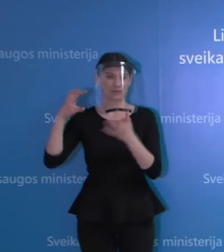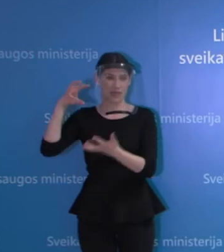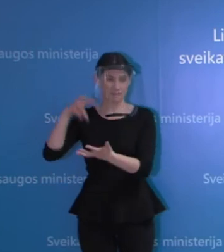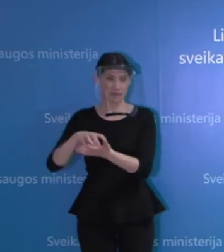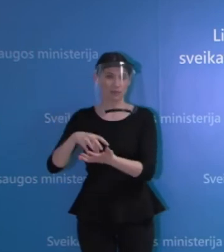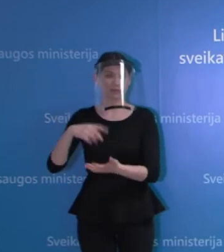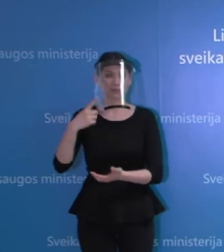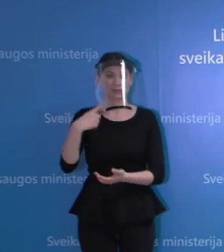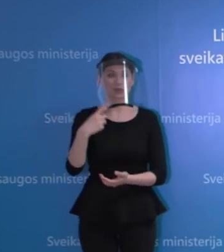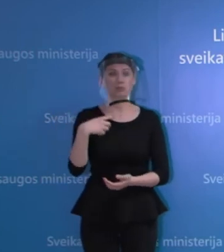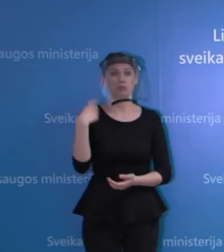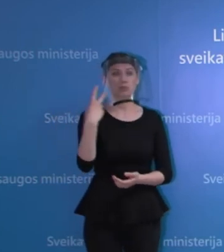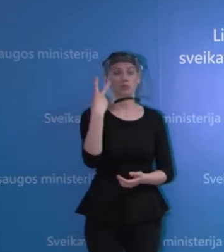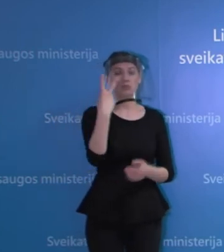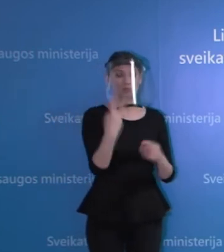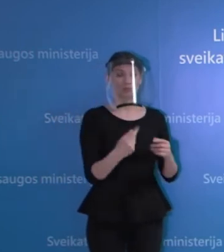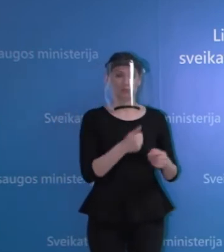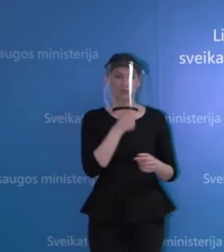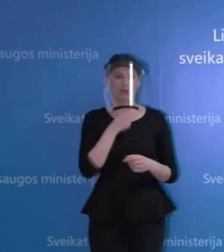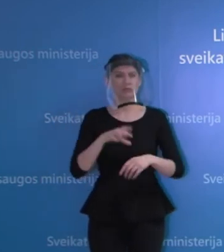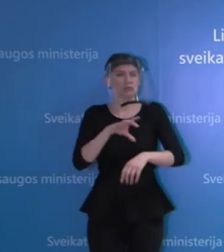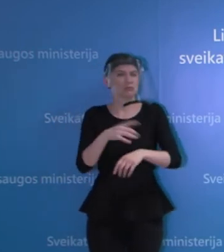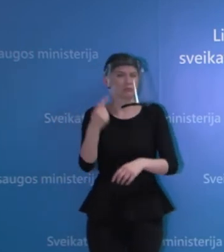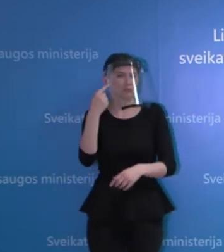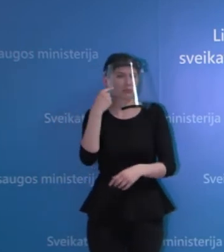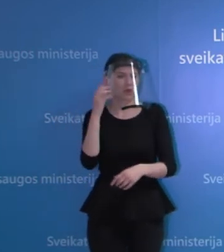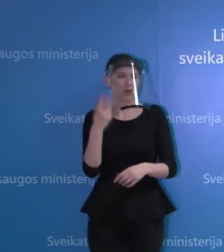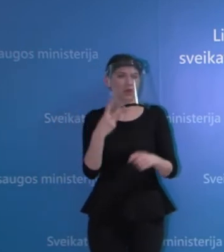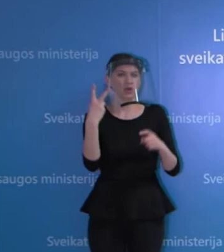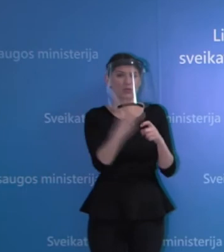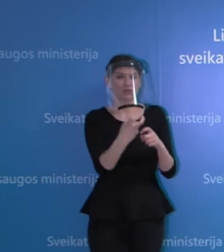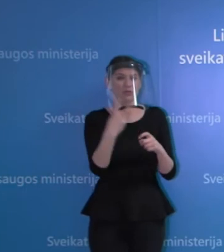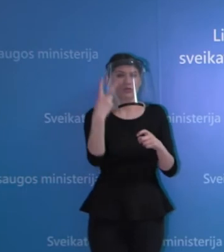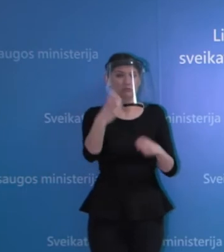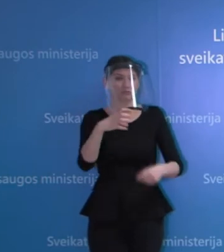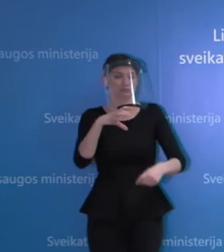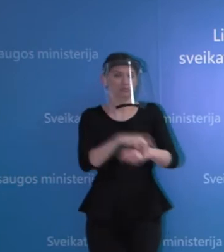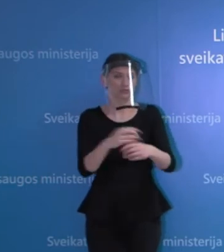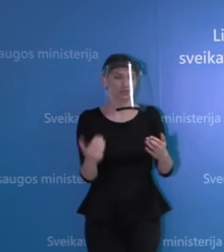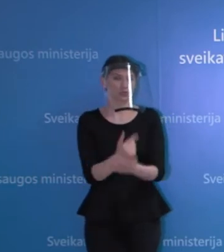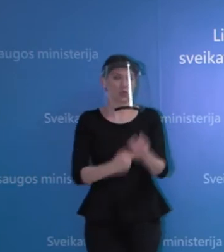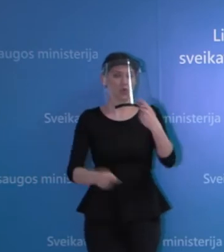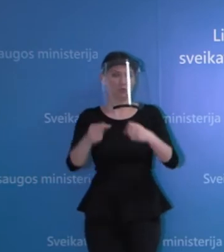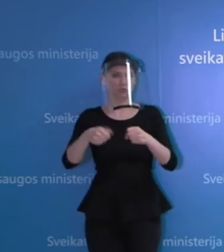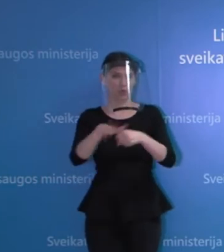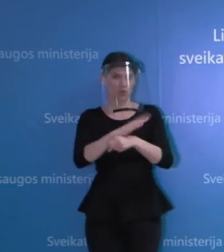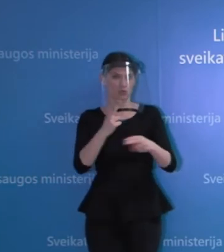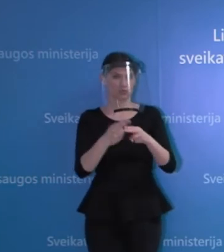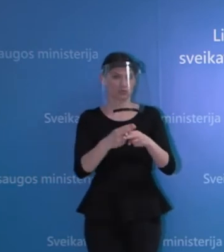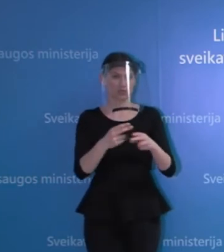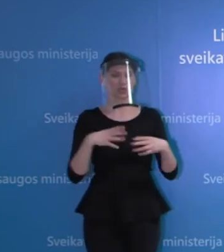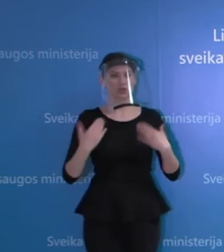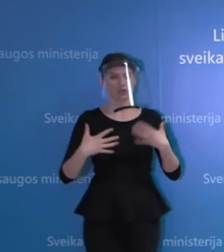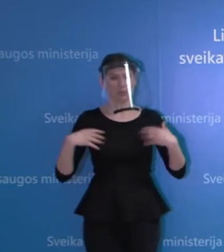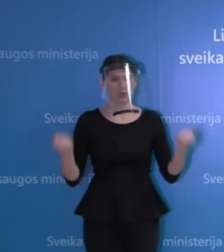dienų darant įrimus pasveikusiems asmenims, vėl yra nustatomi COVID-19 teigėme atvejai. Ar kaip tai galima paaiškinti?